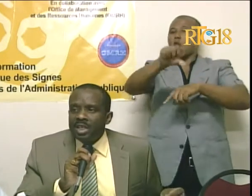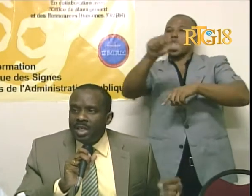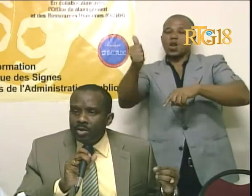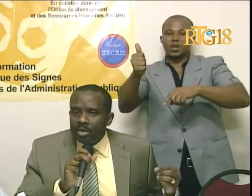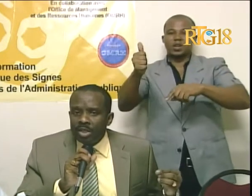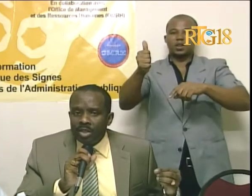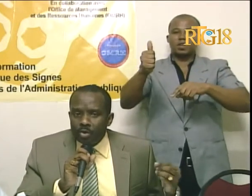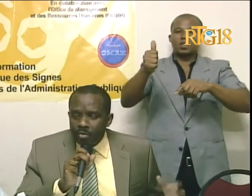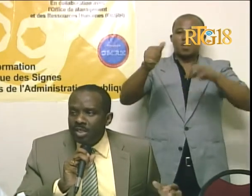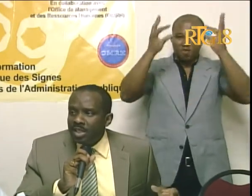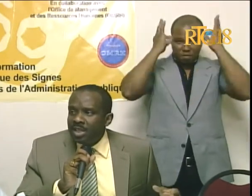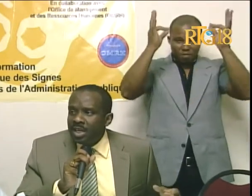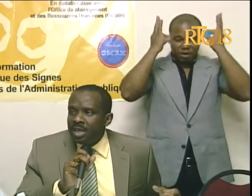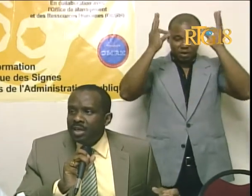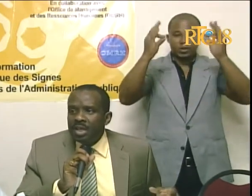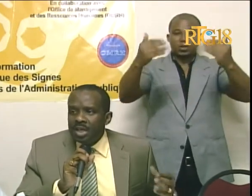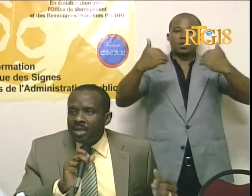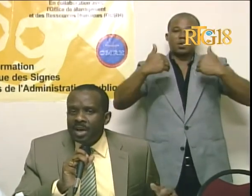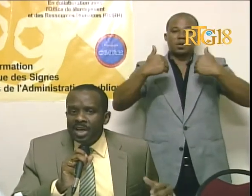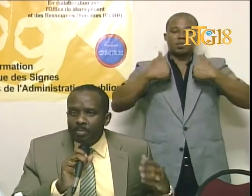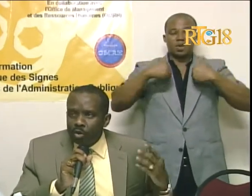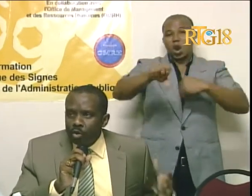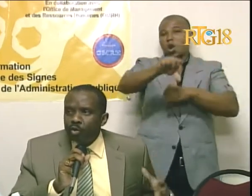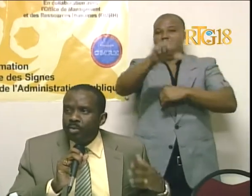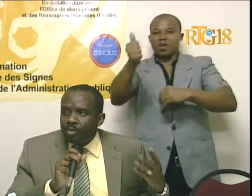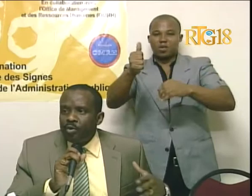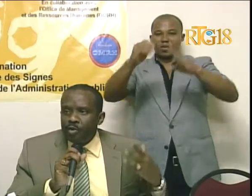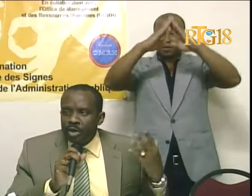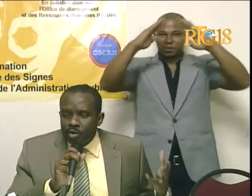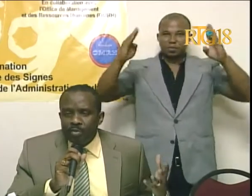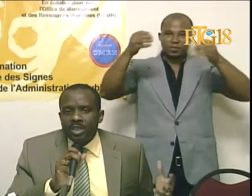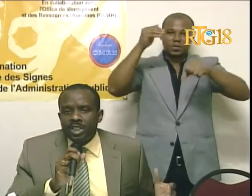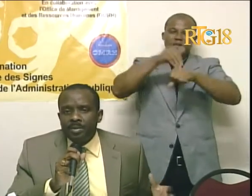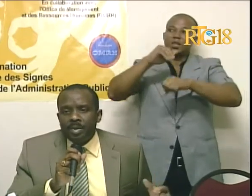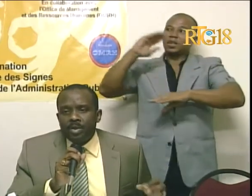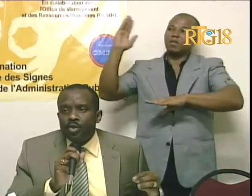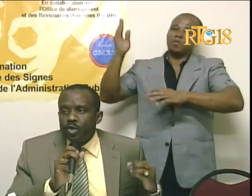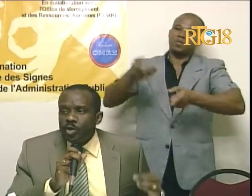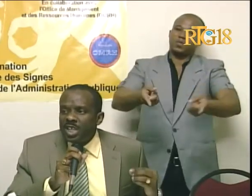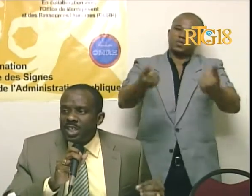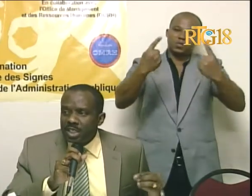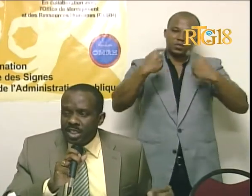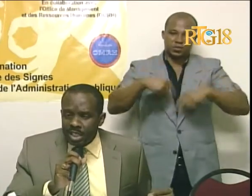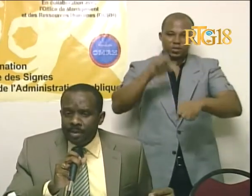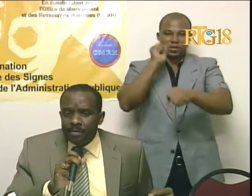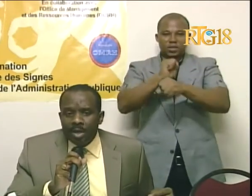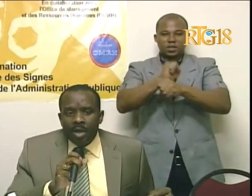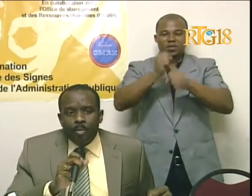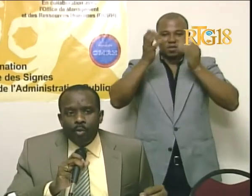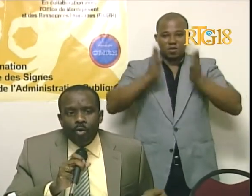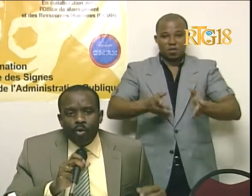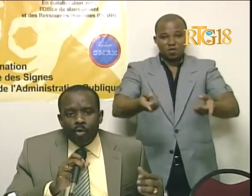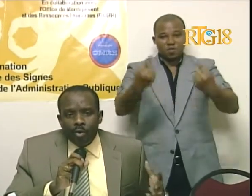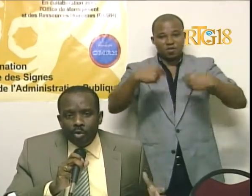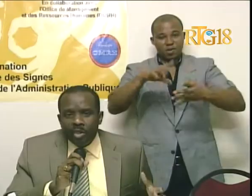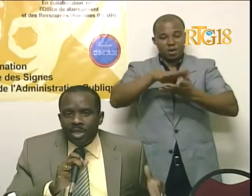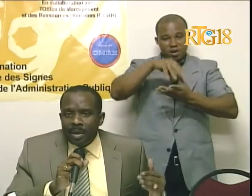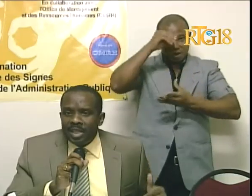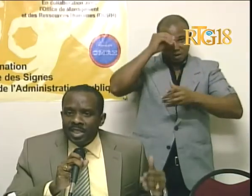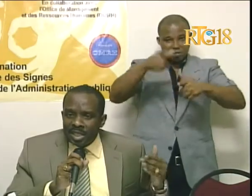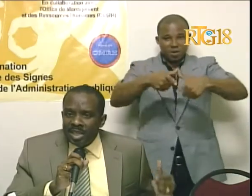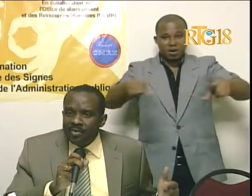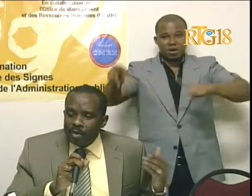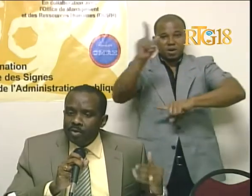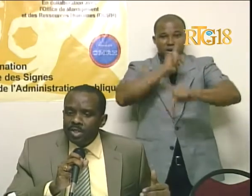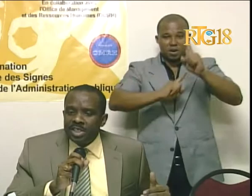serten, gen d'out minister, ki bral reponde tou suit pou evo e d'out participant, paske son nesesite, pou mwen